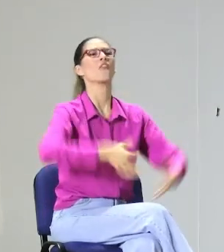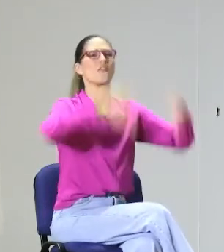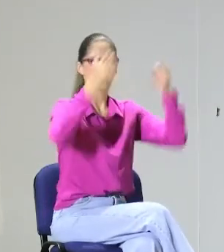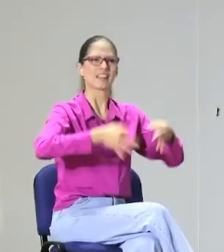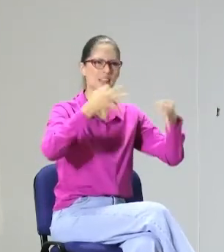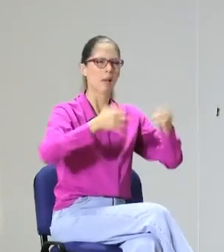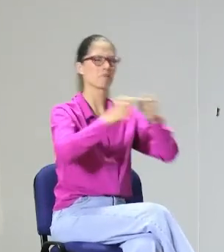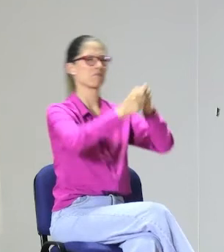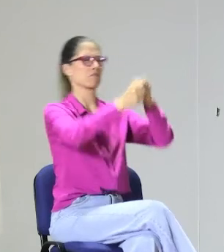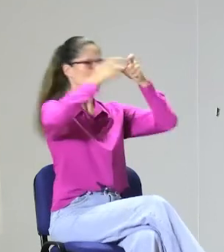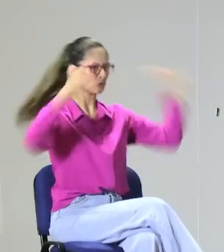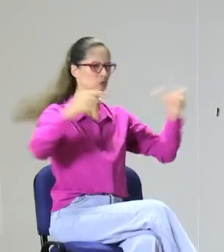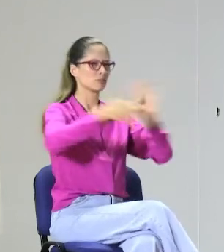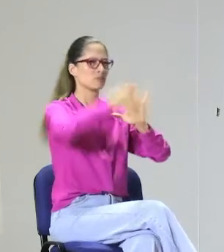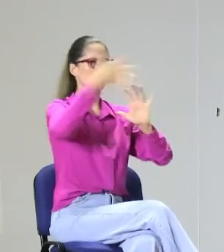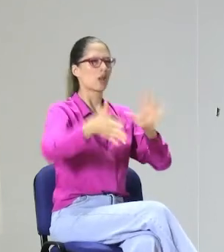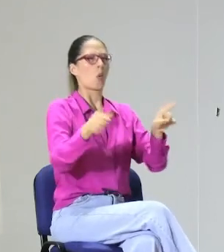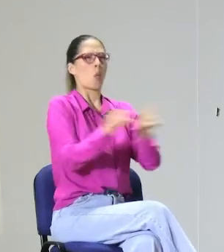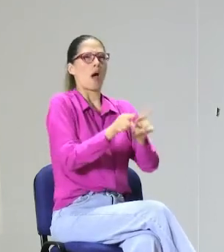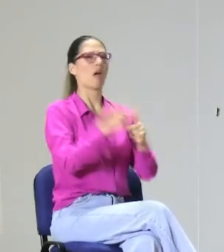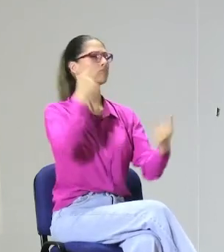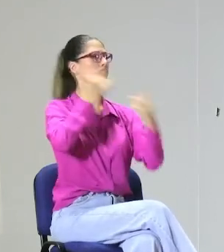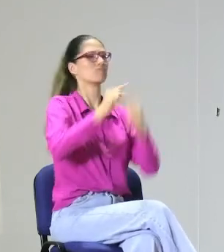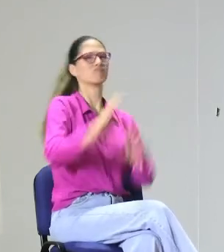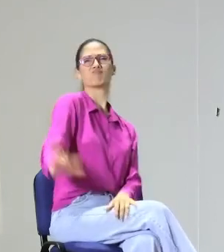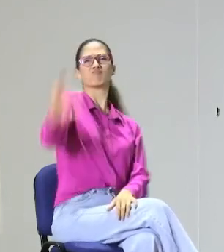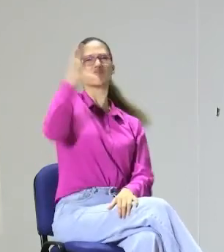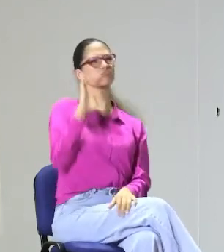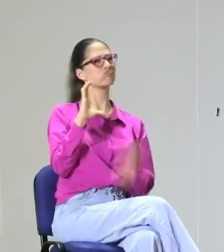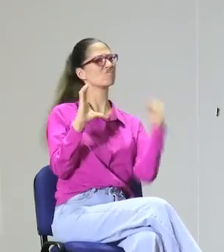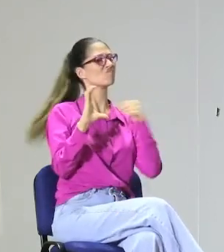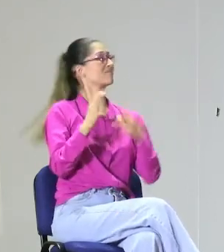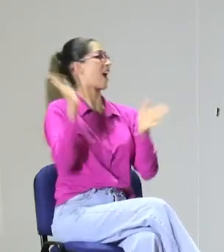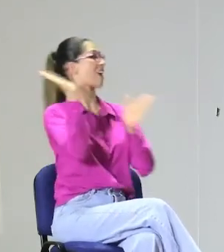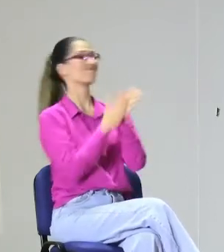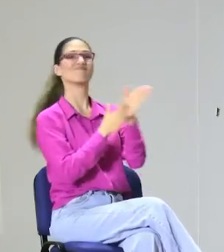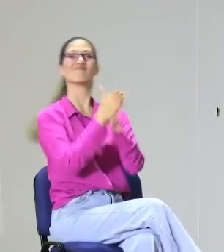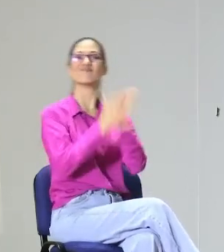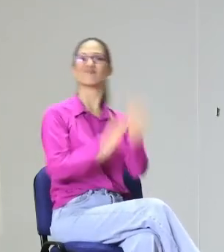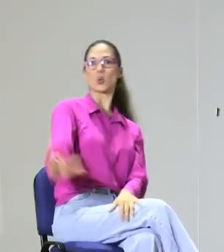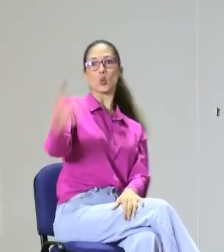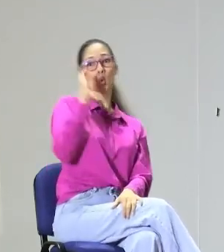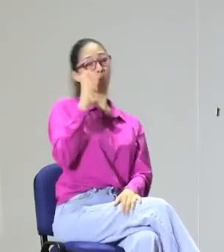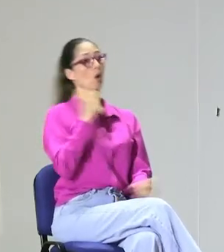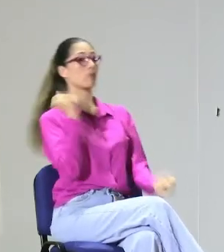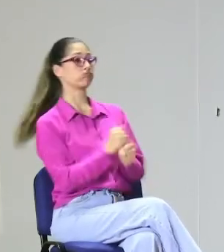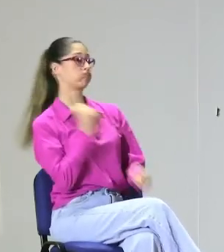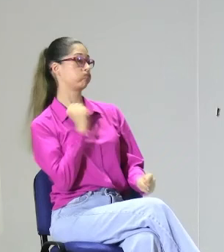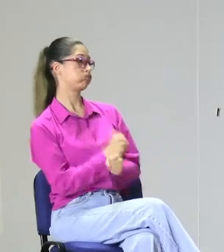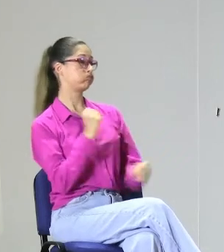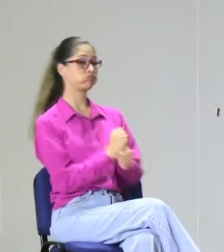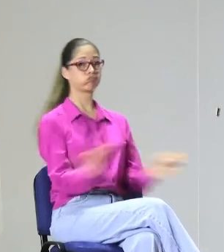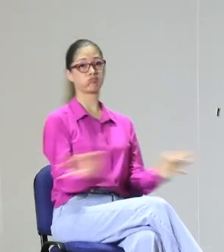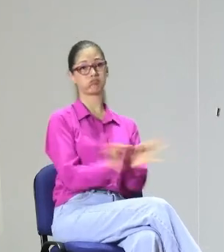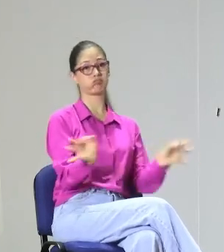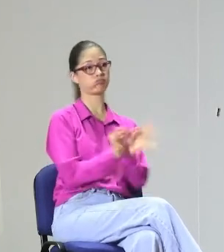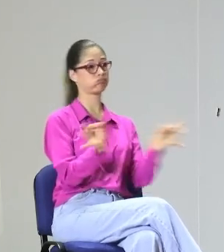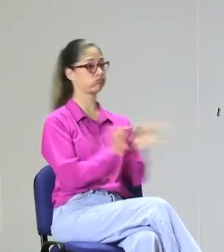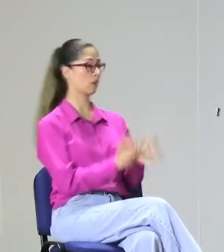el modelo lingüístico se vuelve como esa oportunidad para poder manifestar lo que les pasa. Y cambiemos entonces